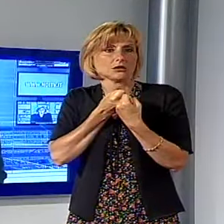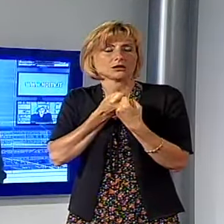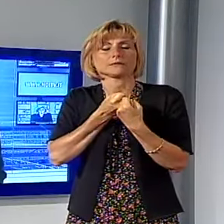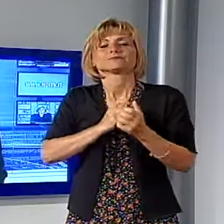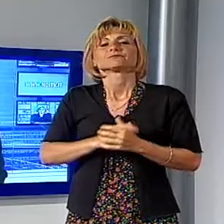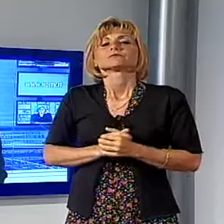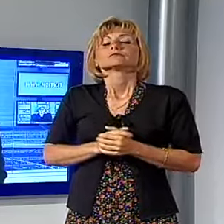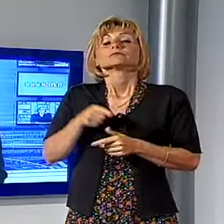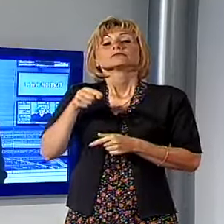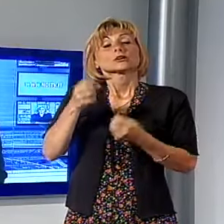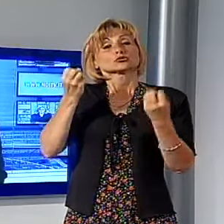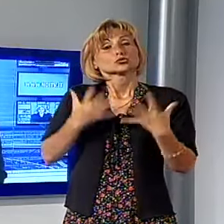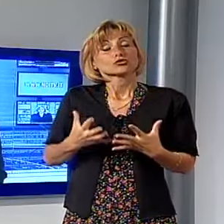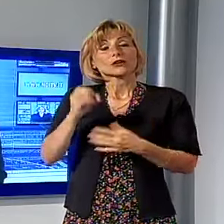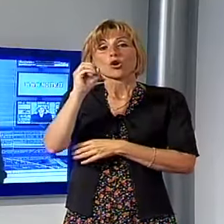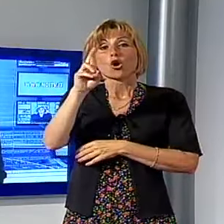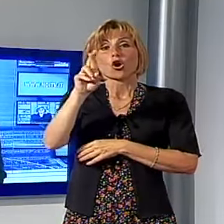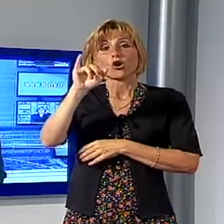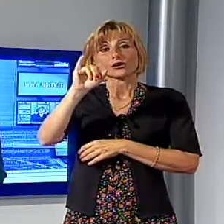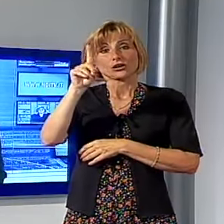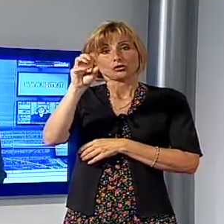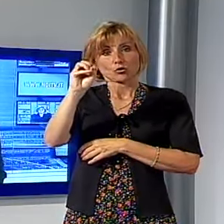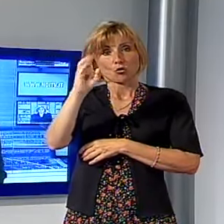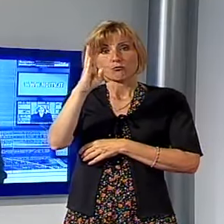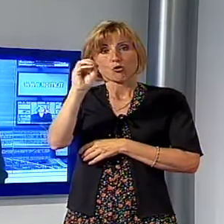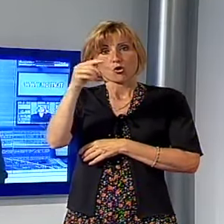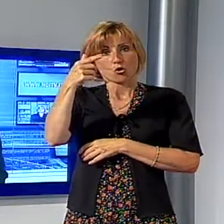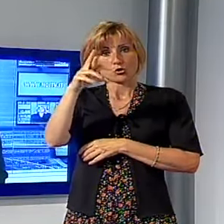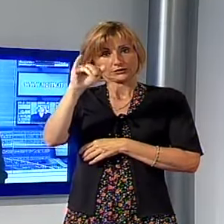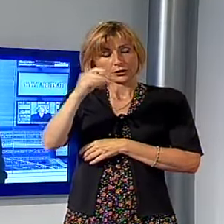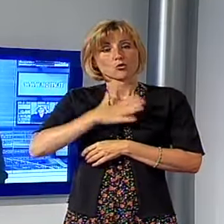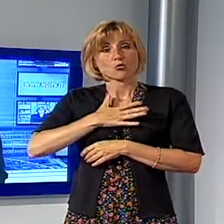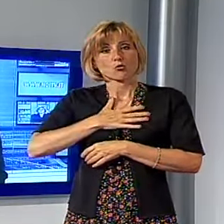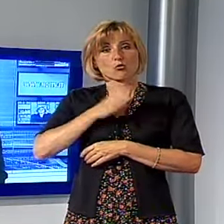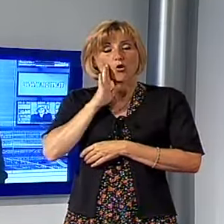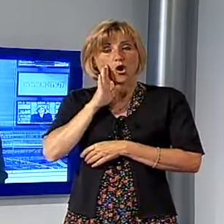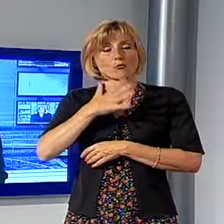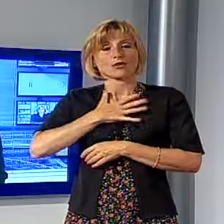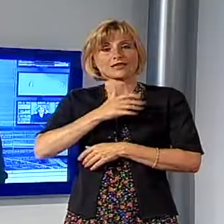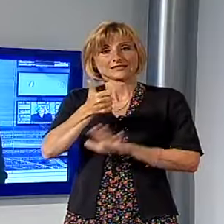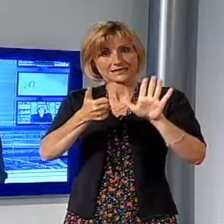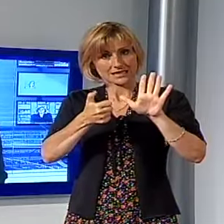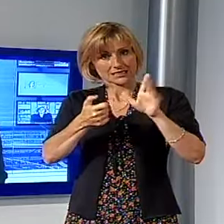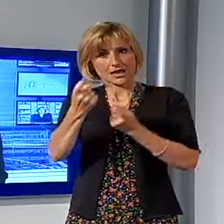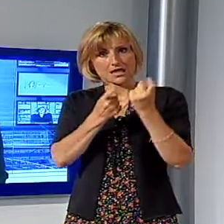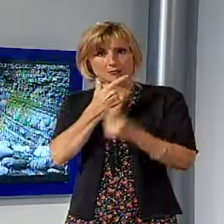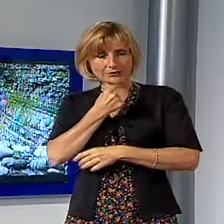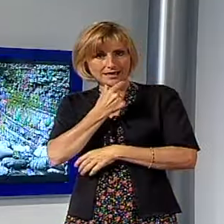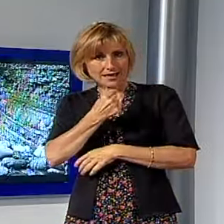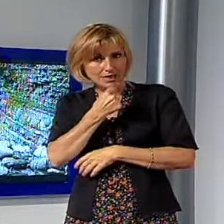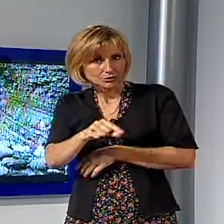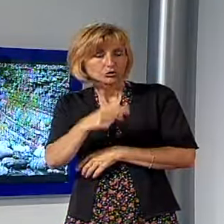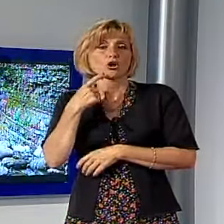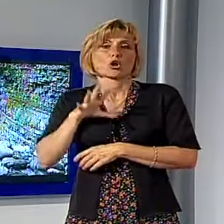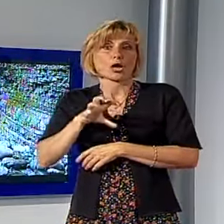Per fortuna, un incidente all'orrido di Botri, un uomo di 60 anni, di Prato, BL e le sue iniziali, è stato